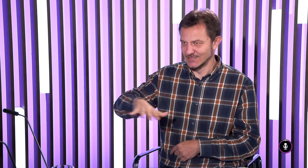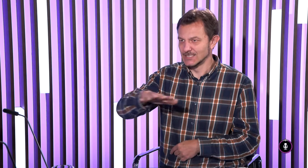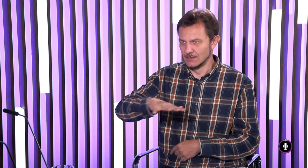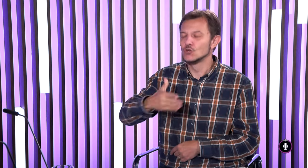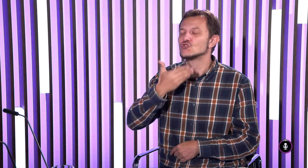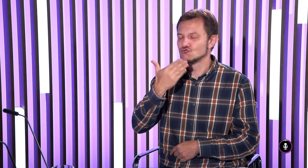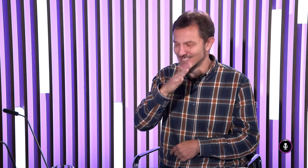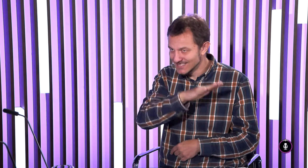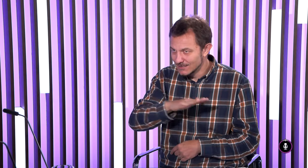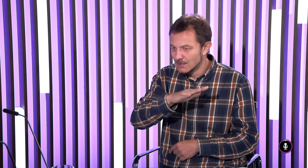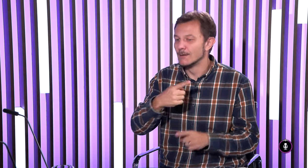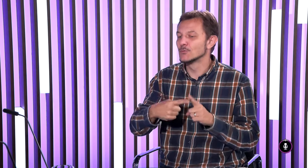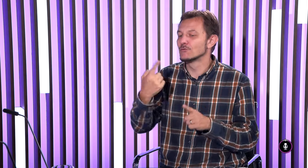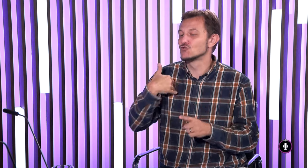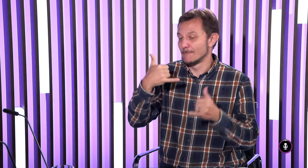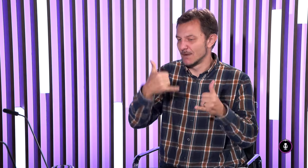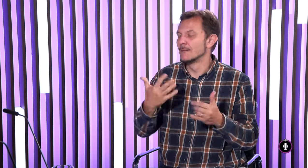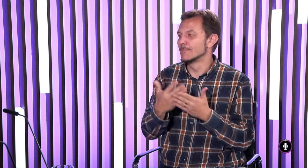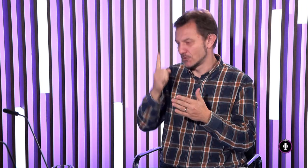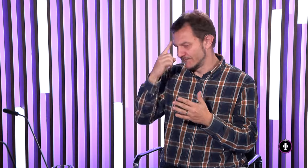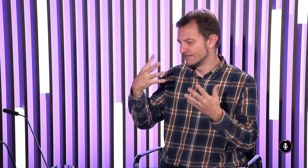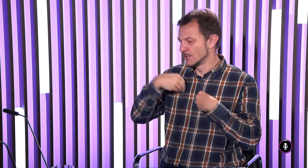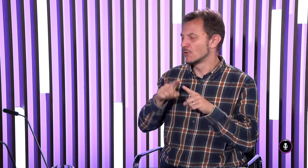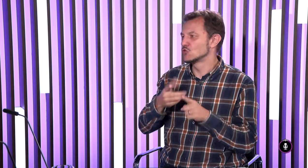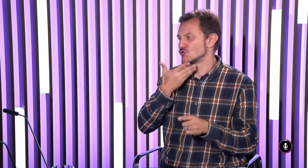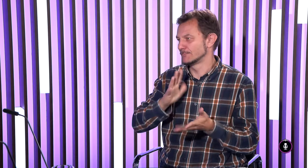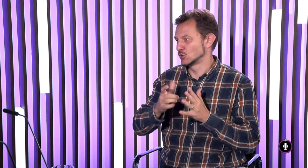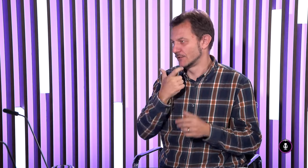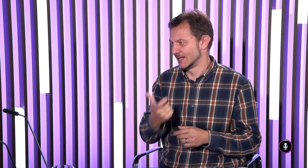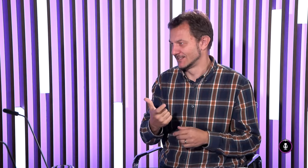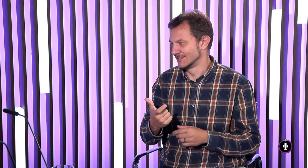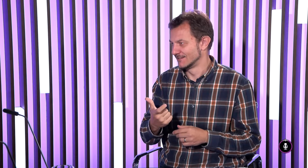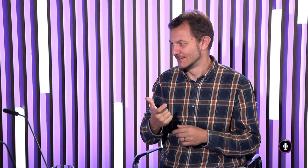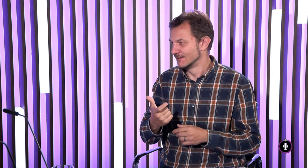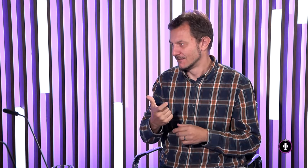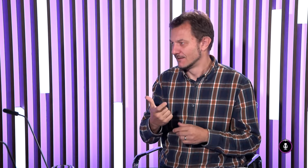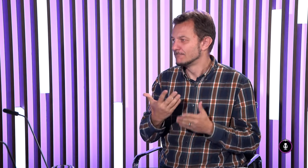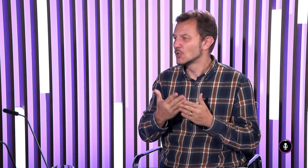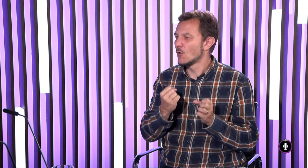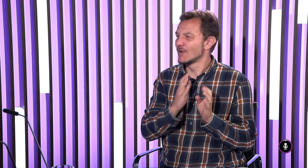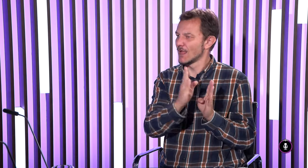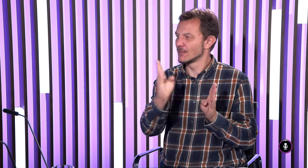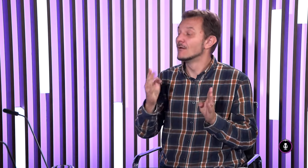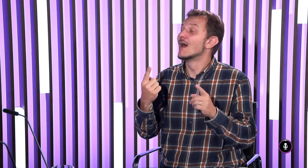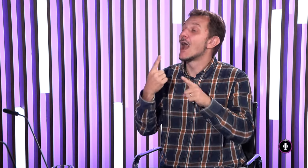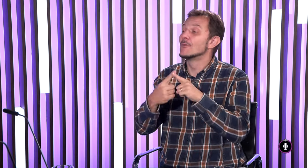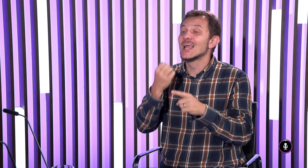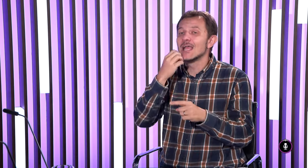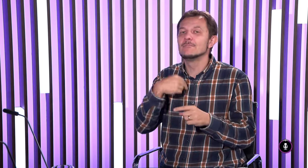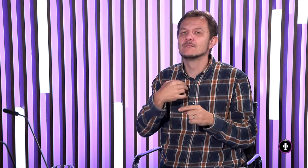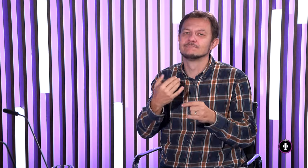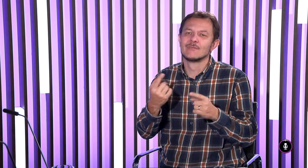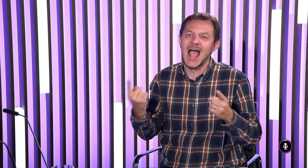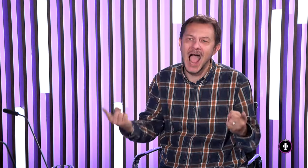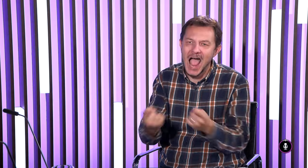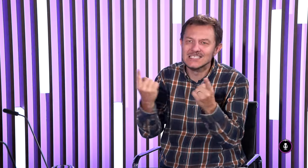svokrovci, moji svokrovci, ktorí sú v Čechách, ktorí sú v Čechách pochádzajú. Takže preto aj ovládam český posunkový jazyk. Takže